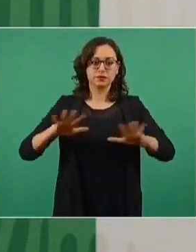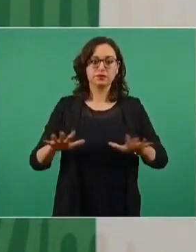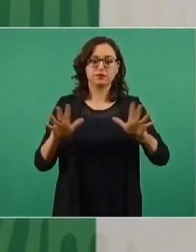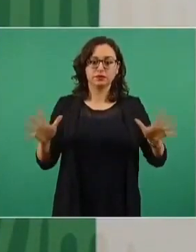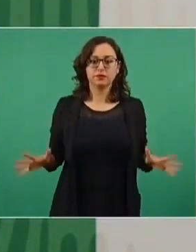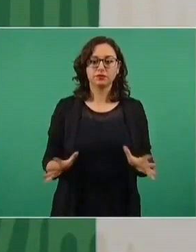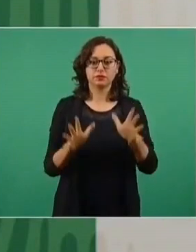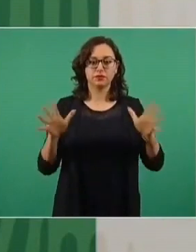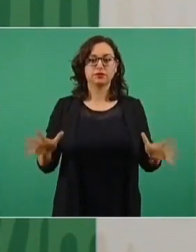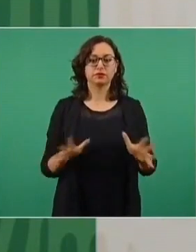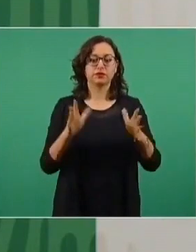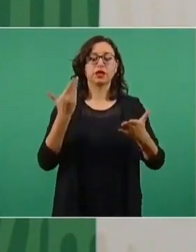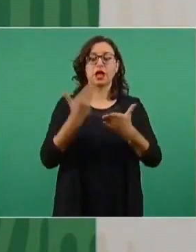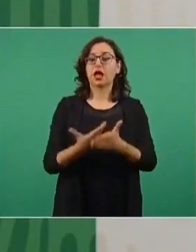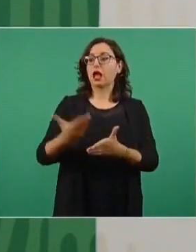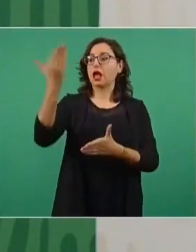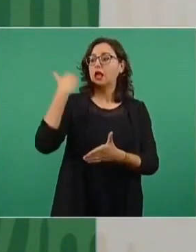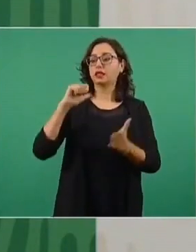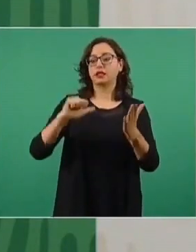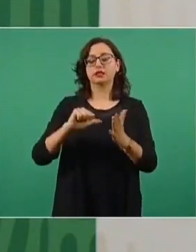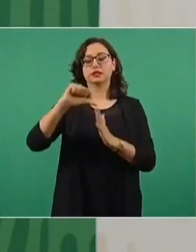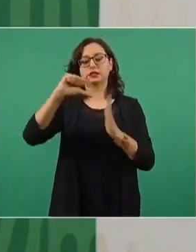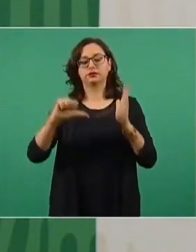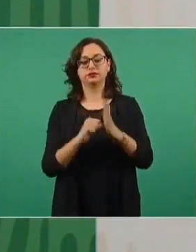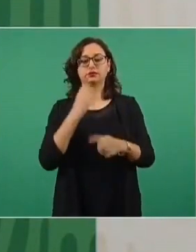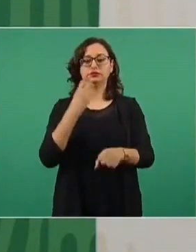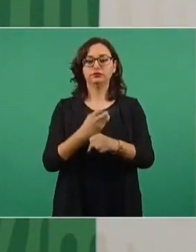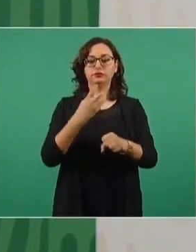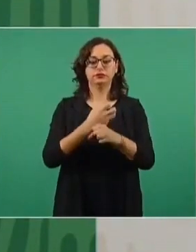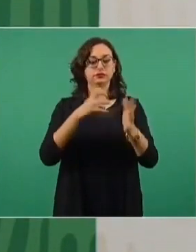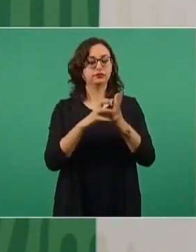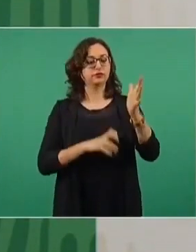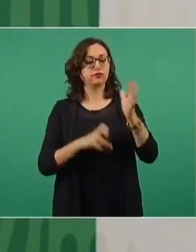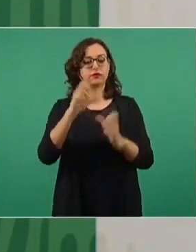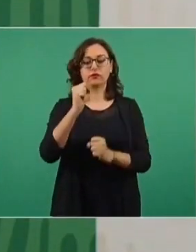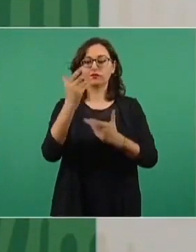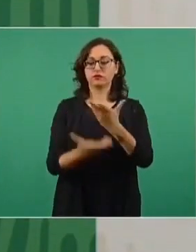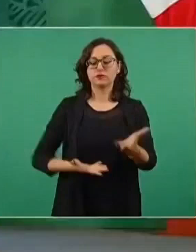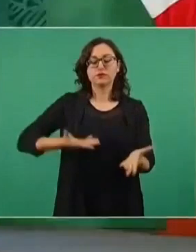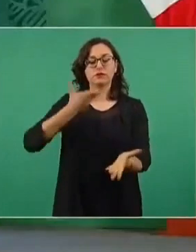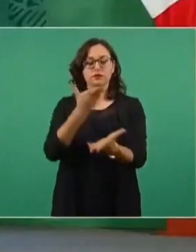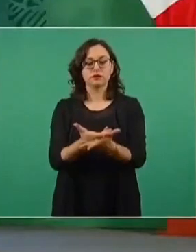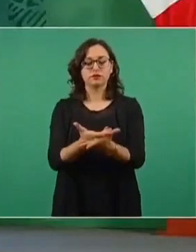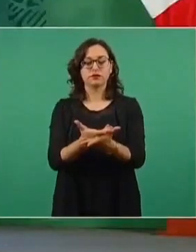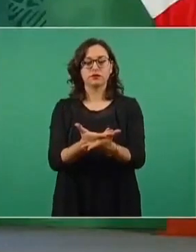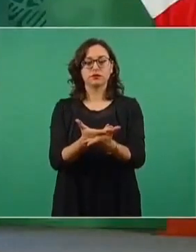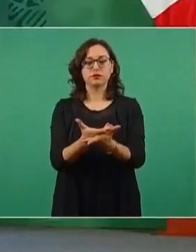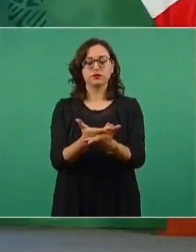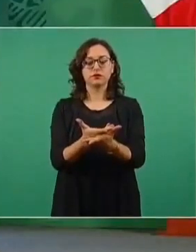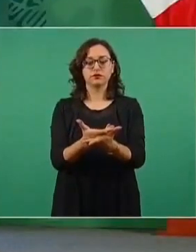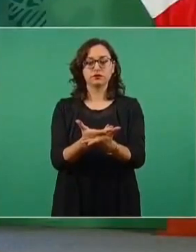verá forzado a hacer alianzas políticas para poder mantener el control en el órgano legislativo. El control en la Cámara de